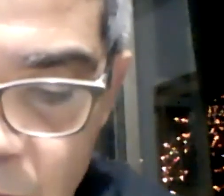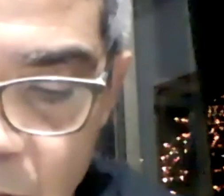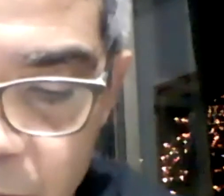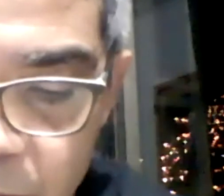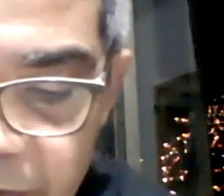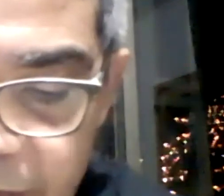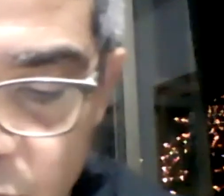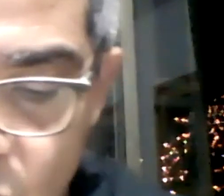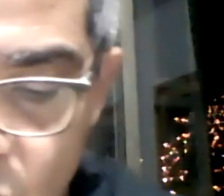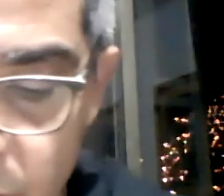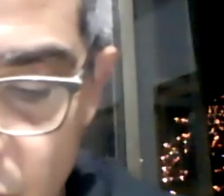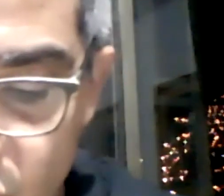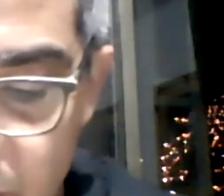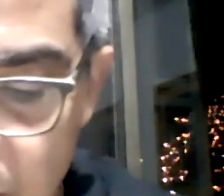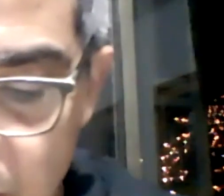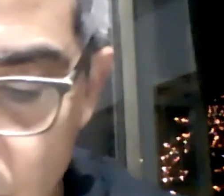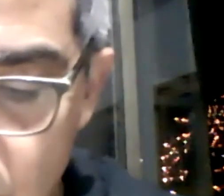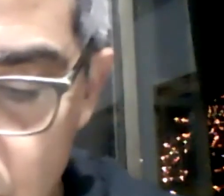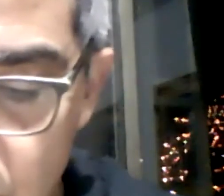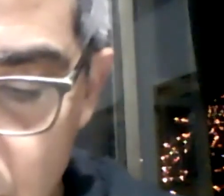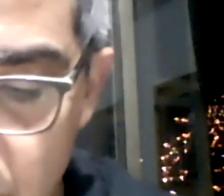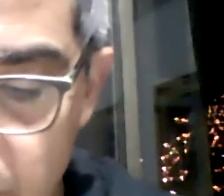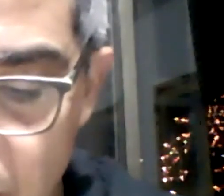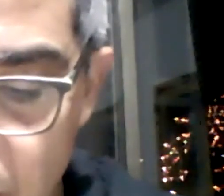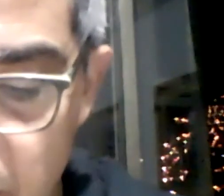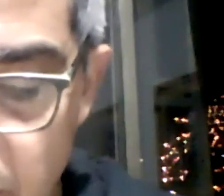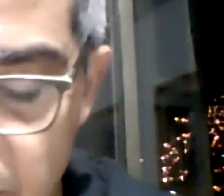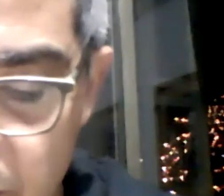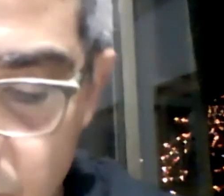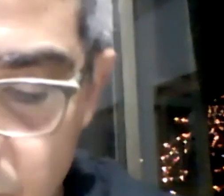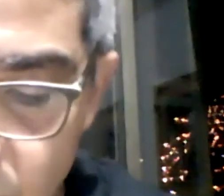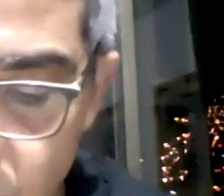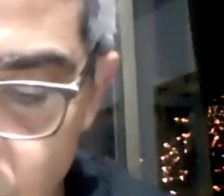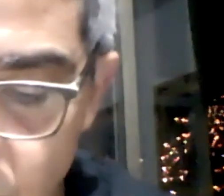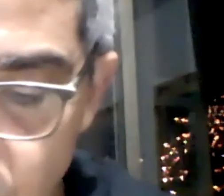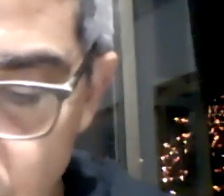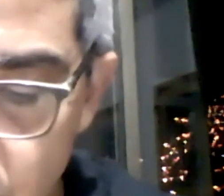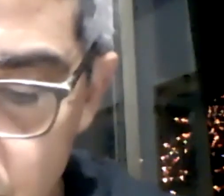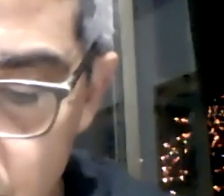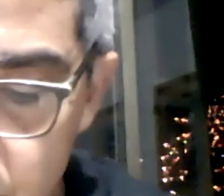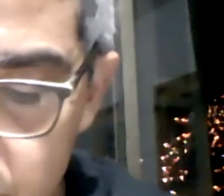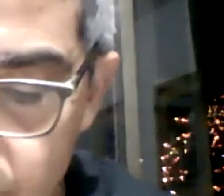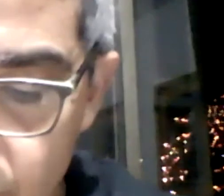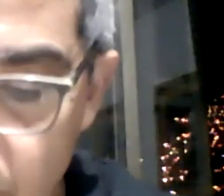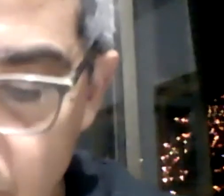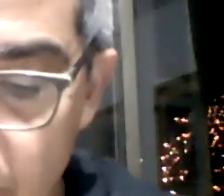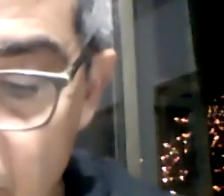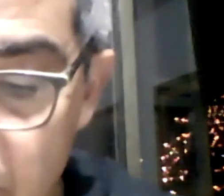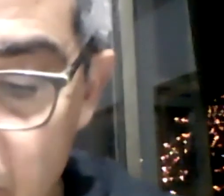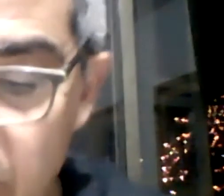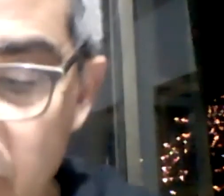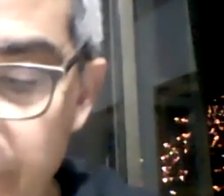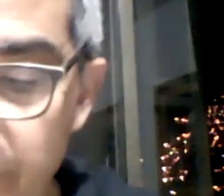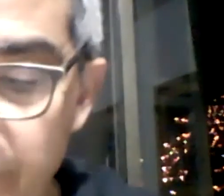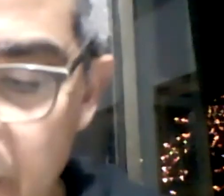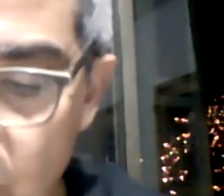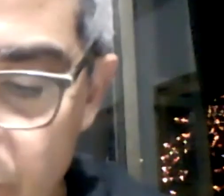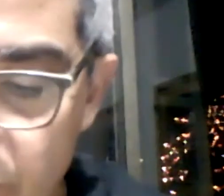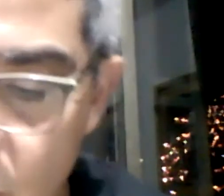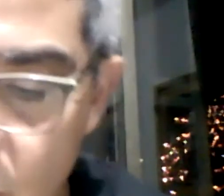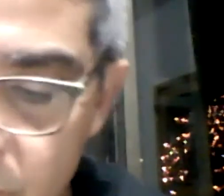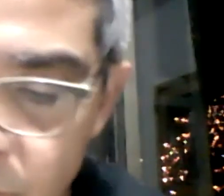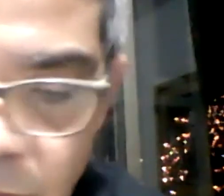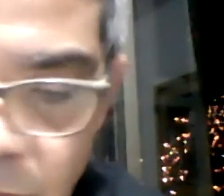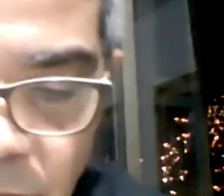liberar al yo del sustrato de la identidad dejar de ser Fernando